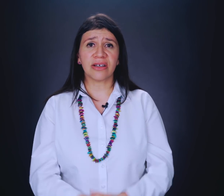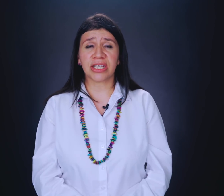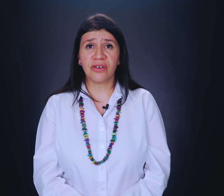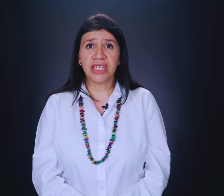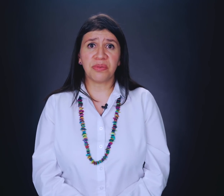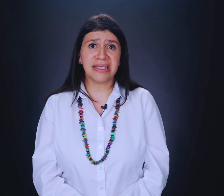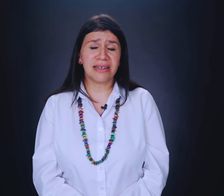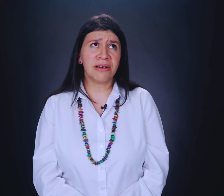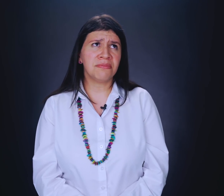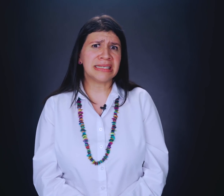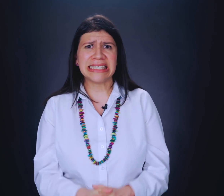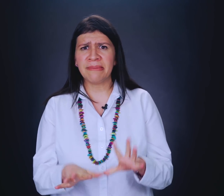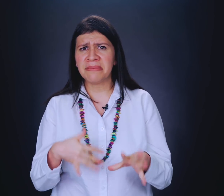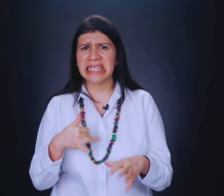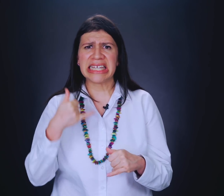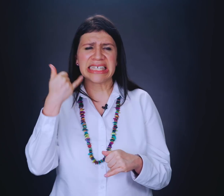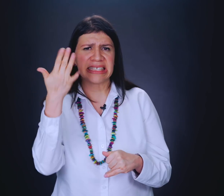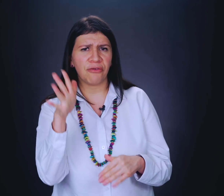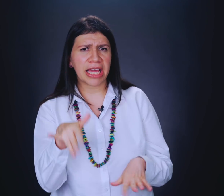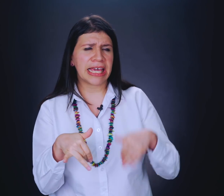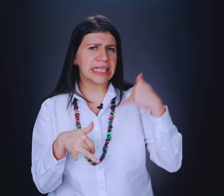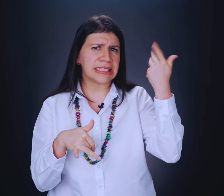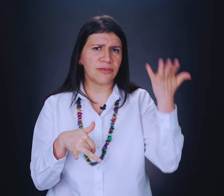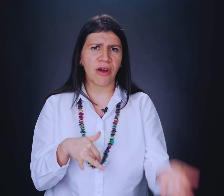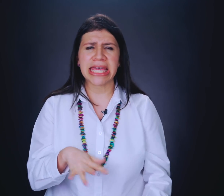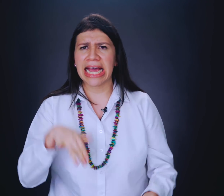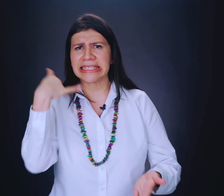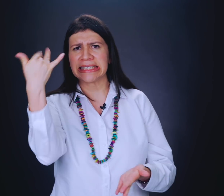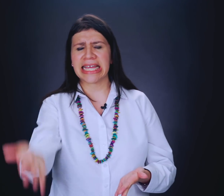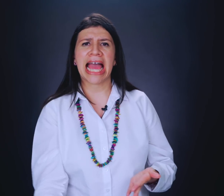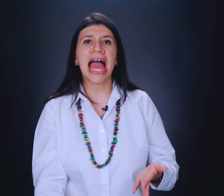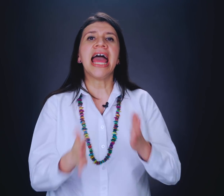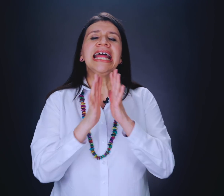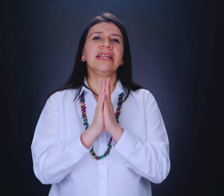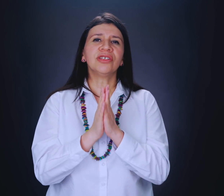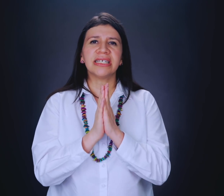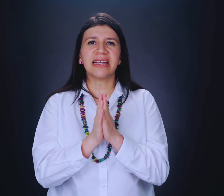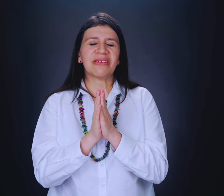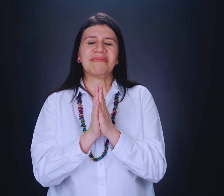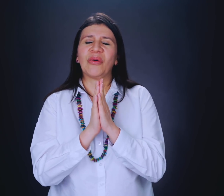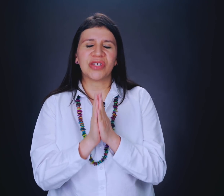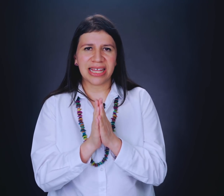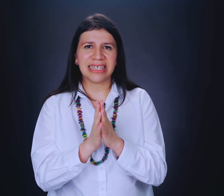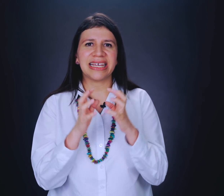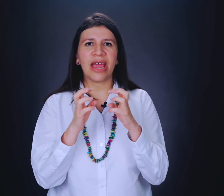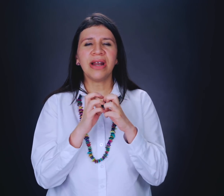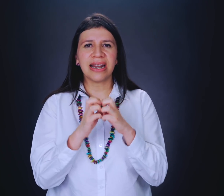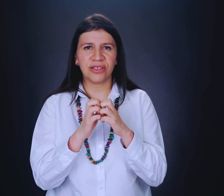ocasiones puede ser, bueno, pero es que ya me imaginé que si se fue aquí, que si se fue allá, que si está allá. Tenemos que ser conscientes de que una relación